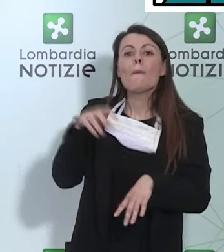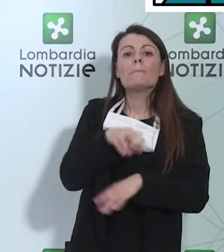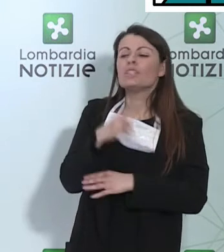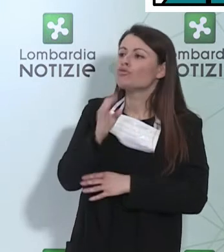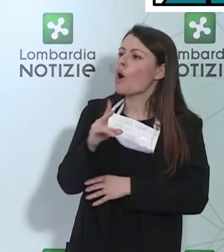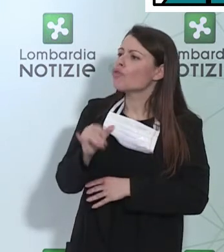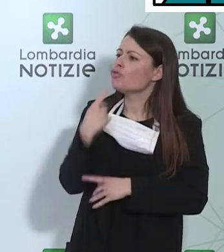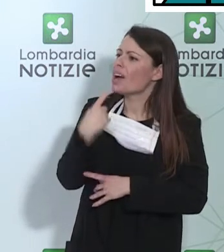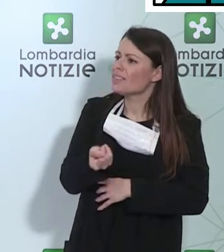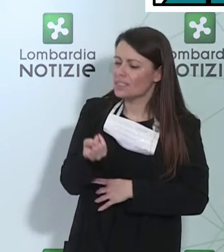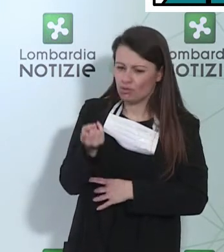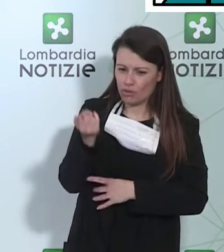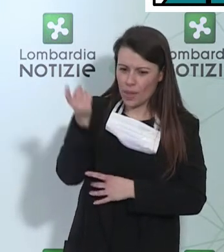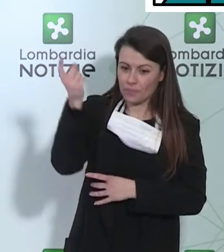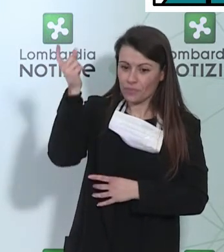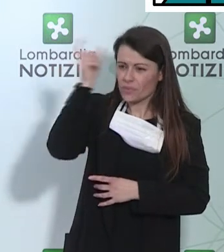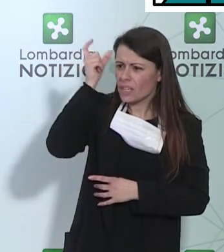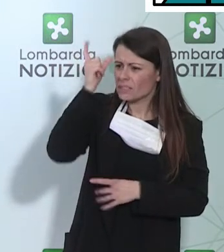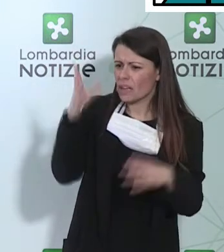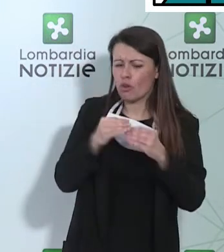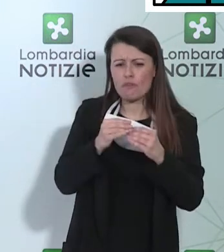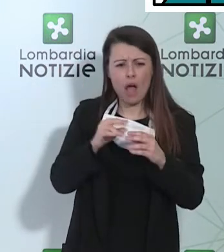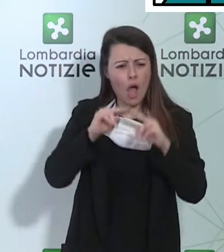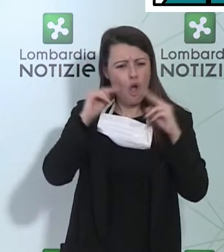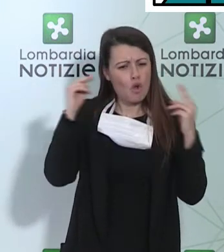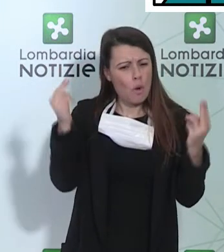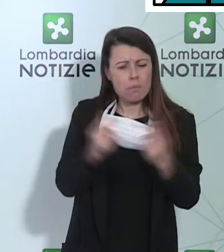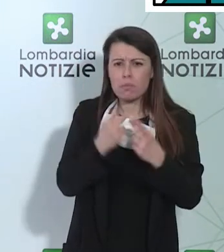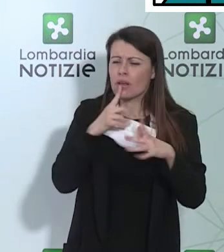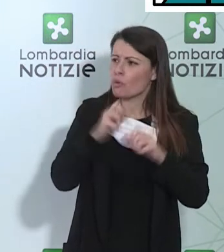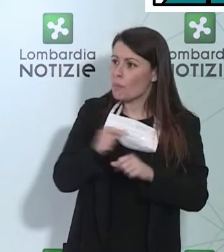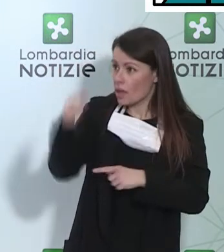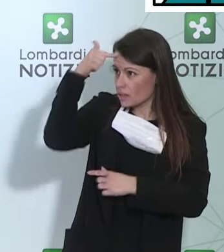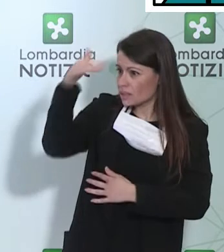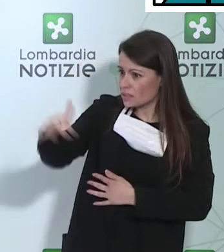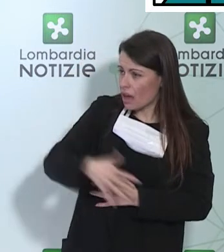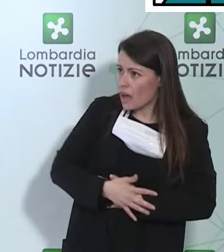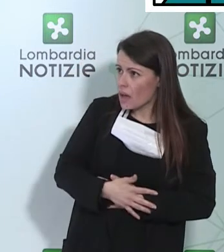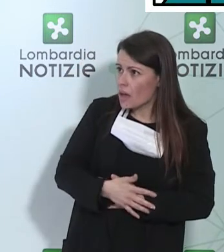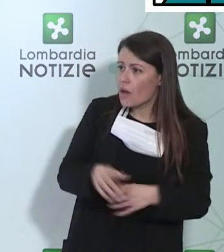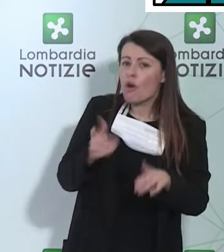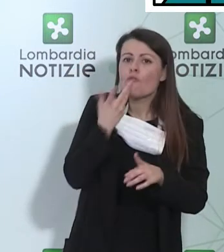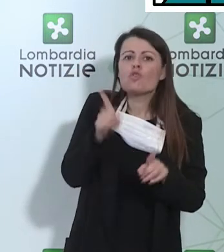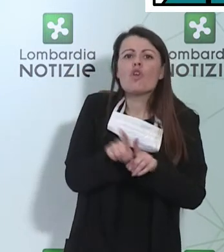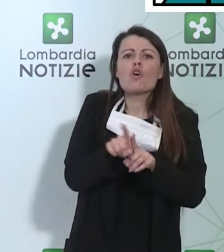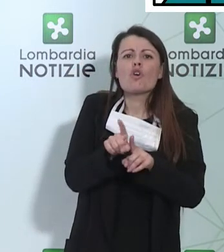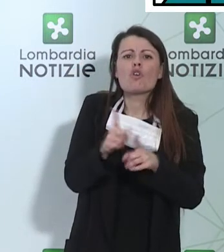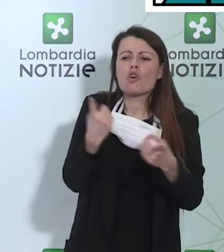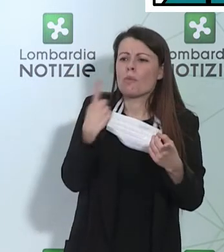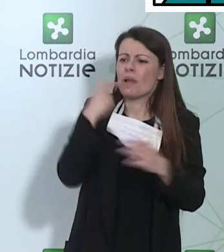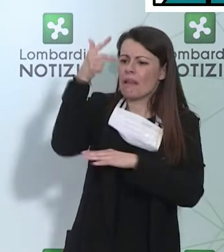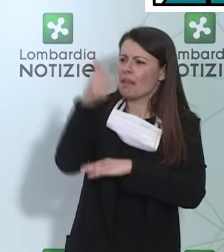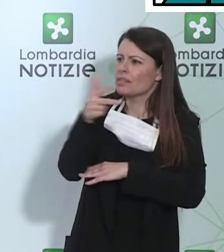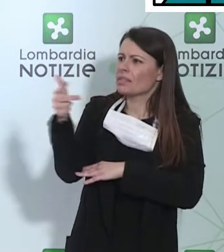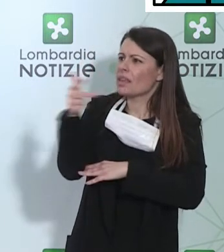lo Stato sta facendo tutto e che lei lo sa. Vorrebbe una telecamera dall'alto per far vedere i